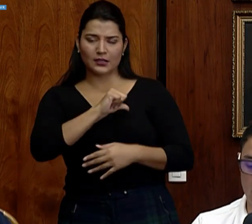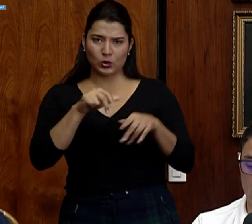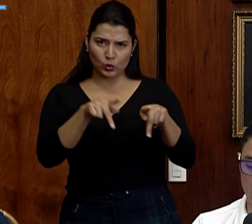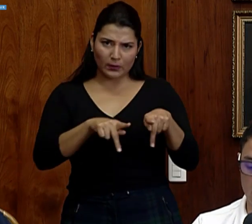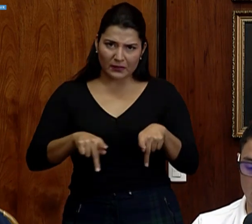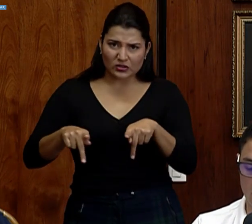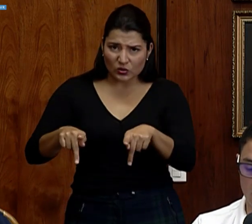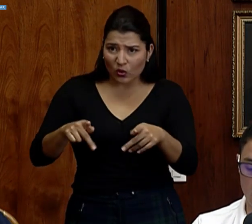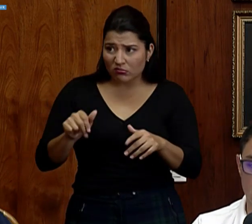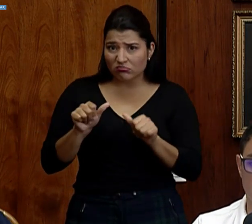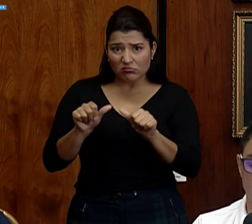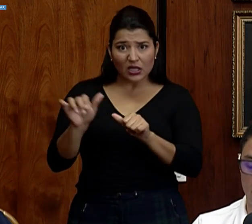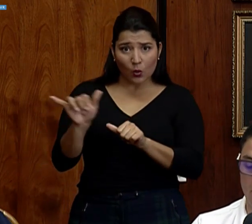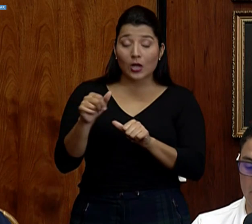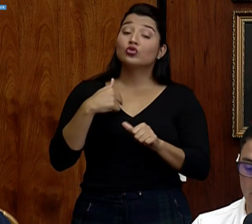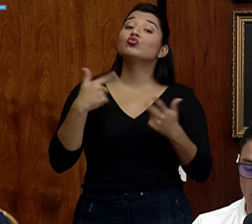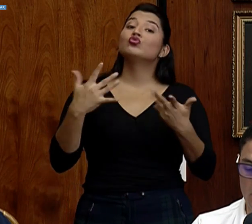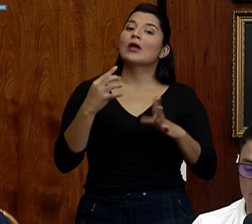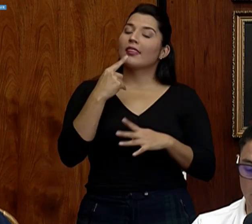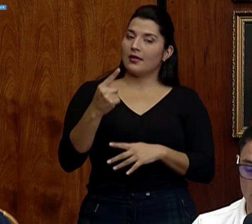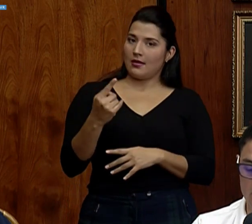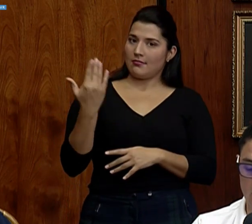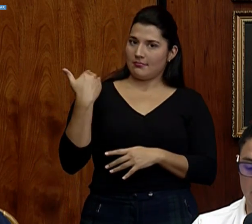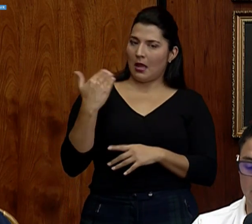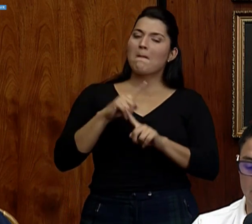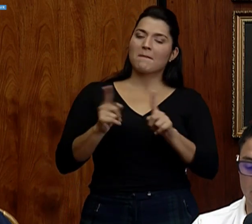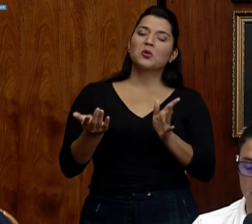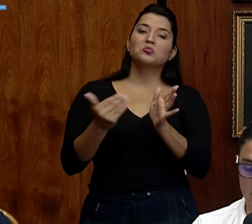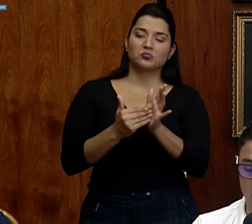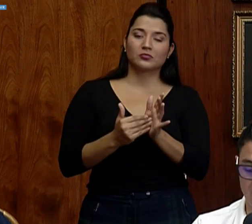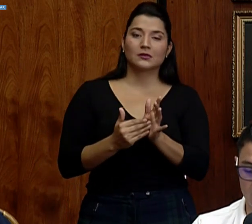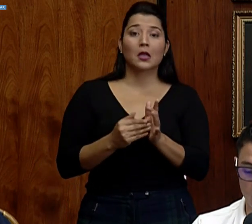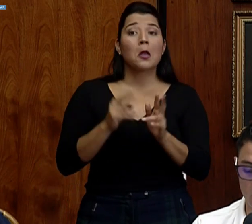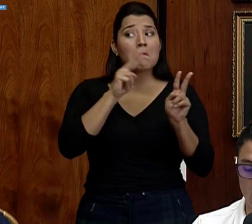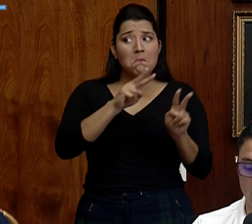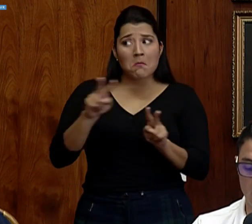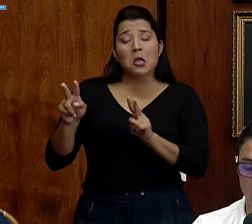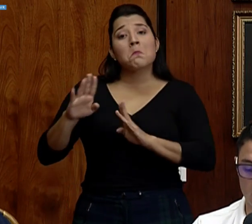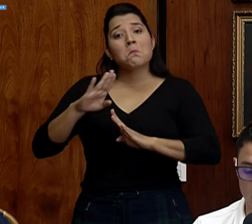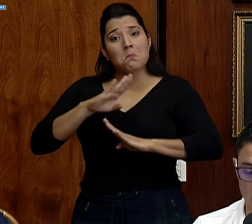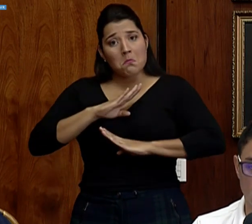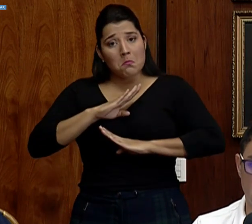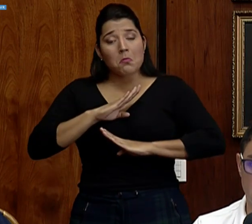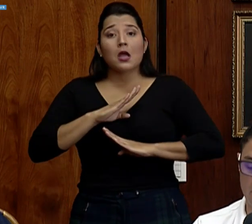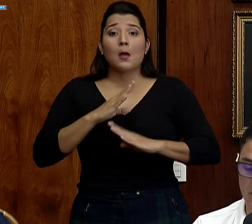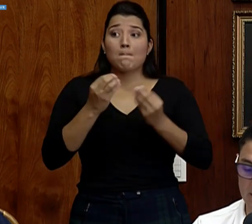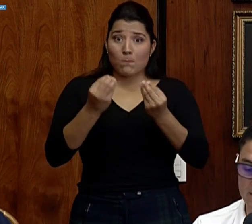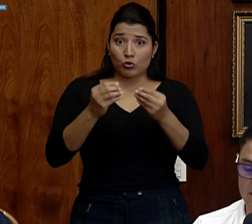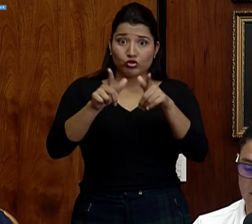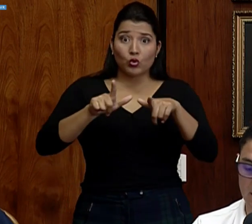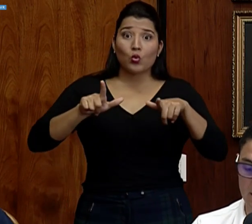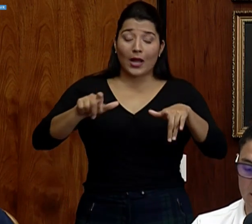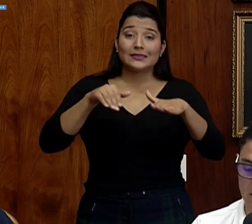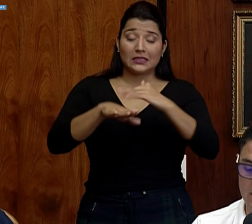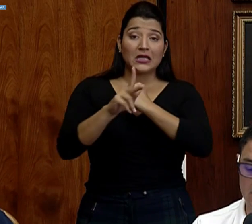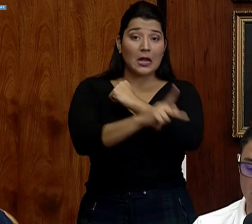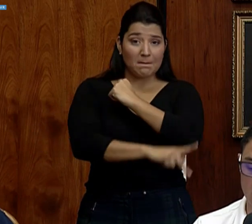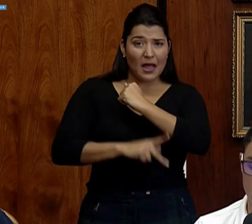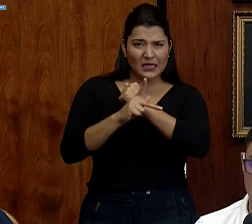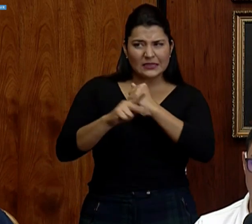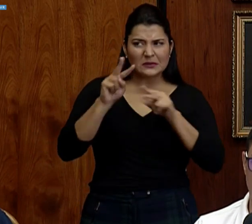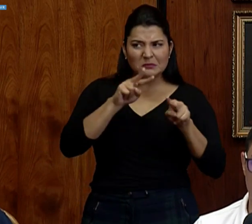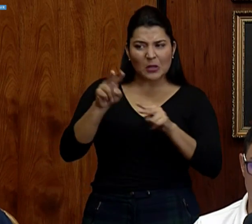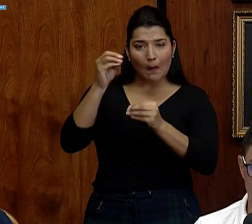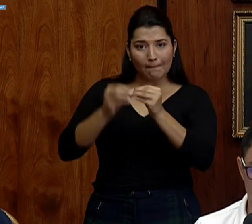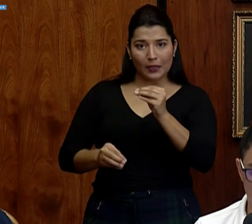anteriormente, pero lo refuerzo. Veo una respuesta satisfactoria en muchas zonas del país. Existen,